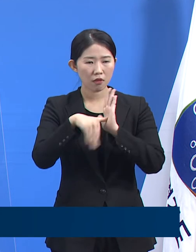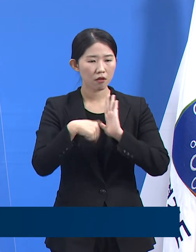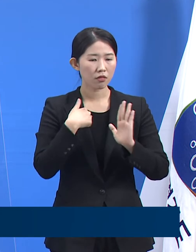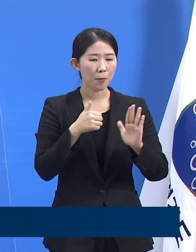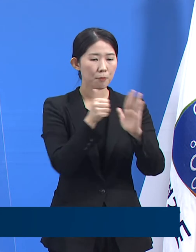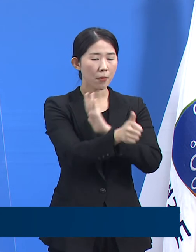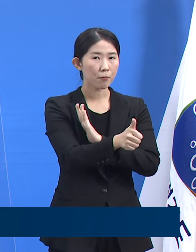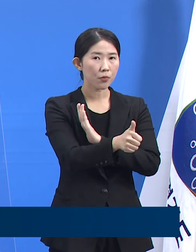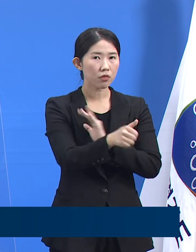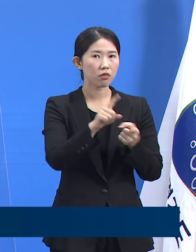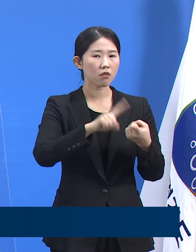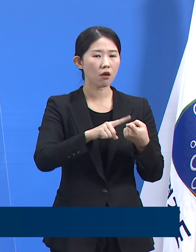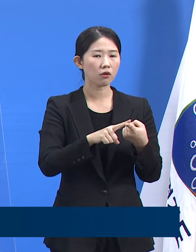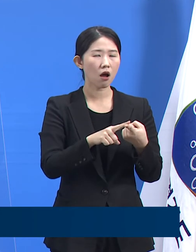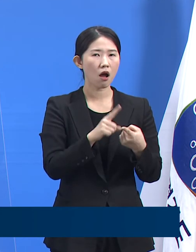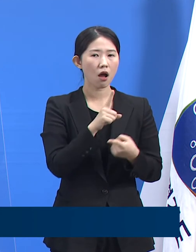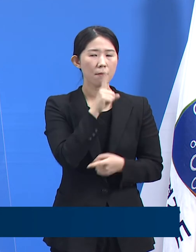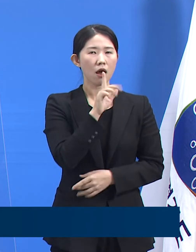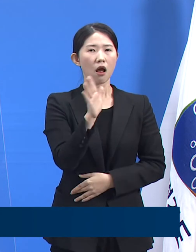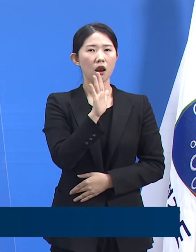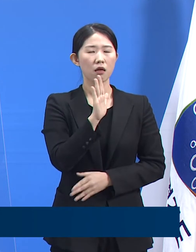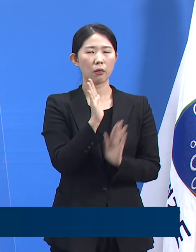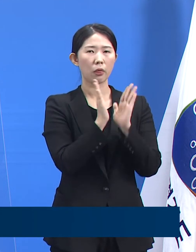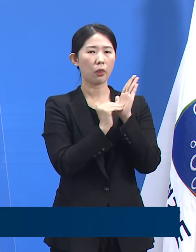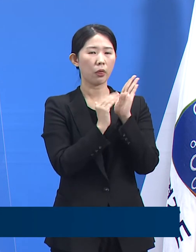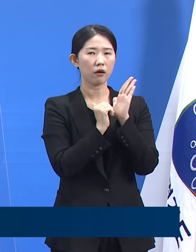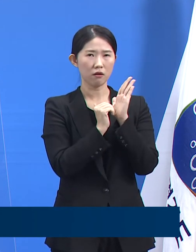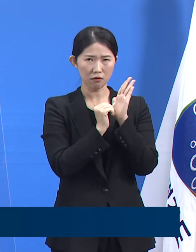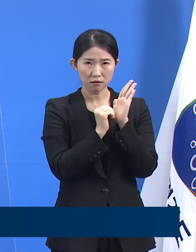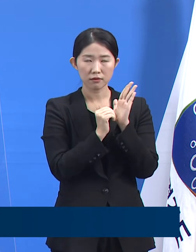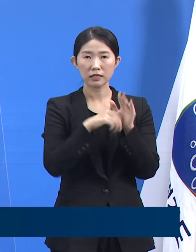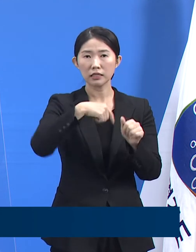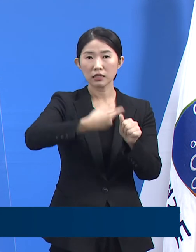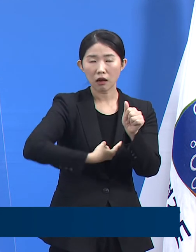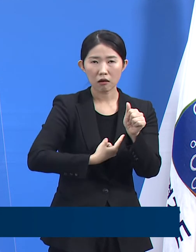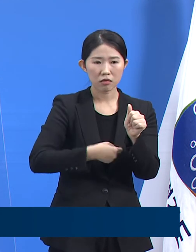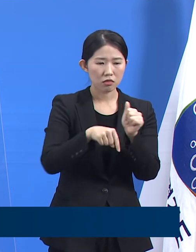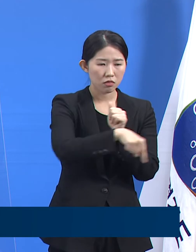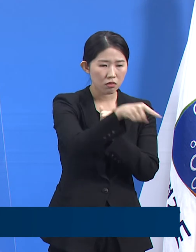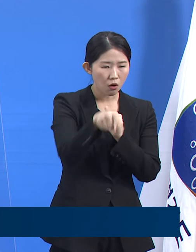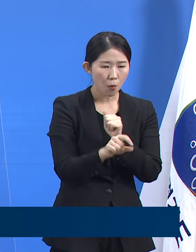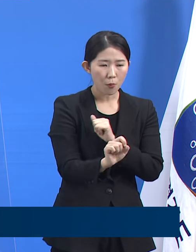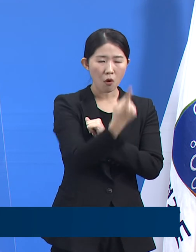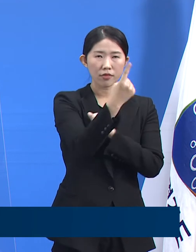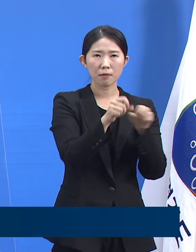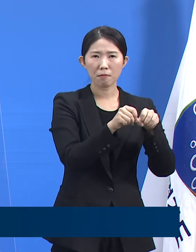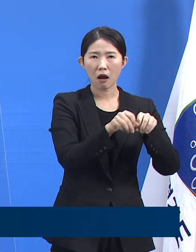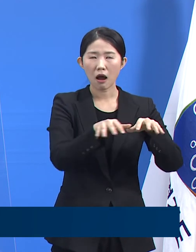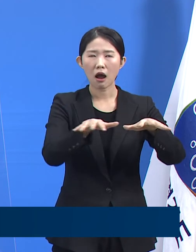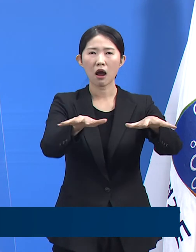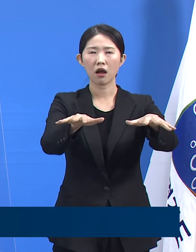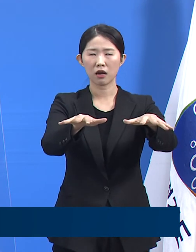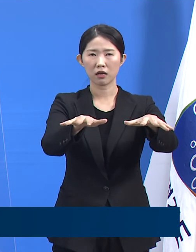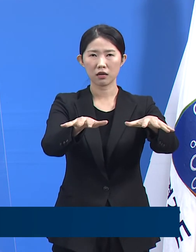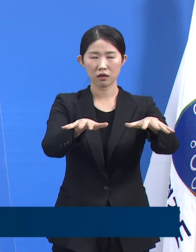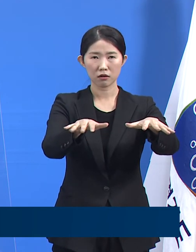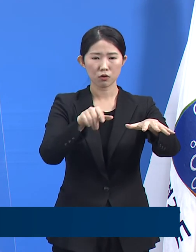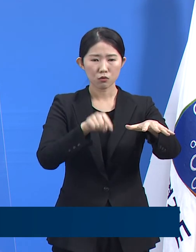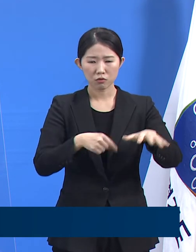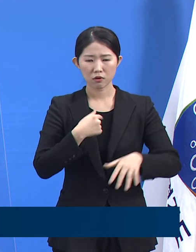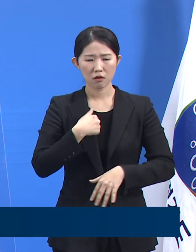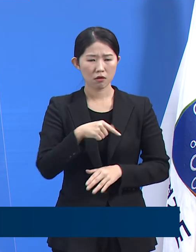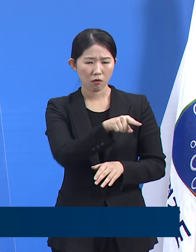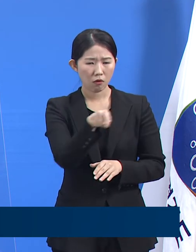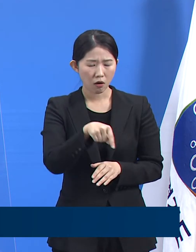점도 이런 무도장 중심의 집단감염 확산을 적극적으로 차단해내는 초기 방역 활동을 어렵게 하는